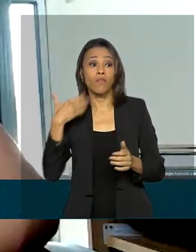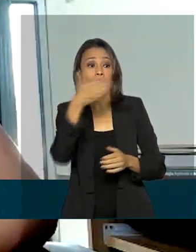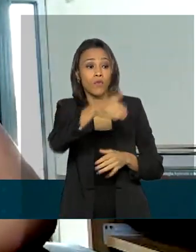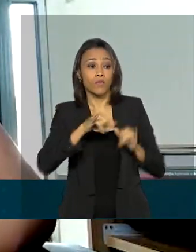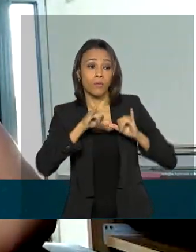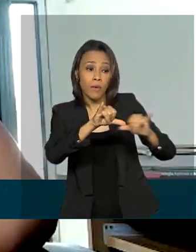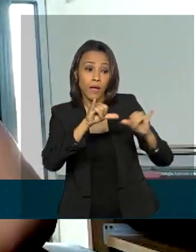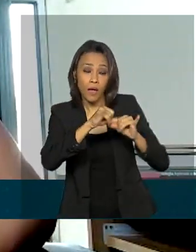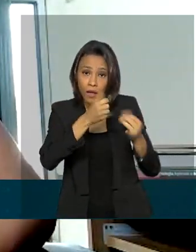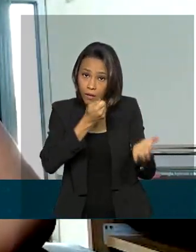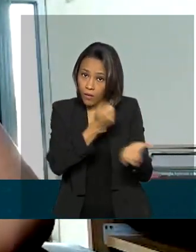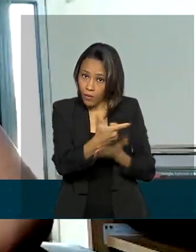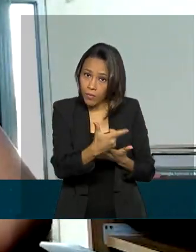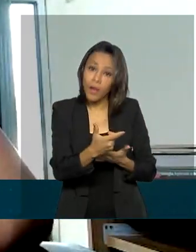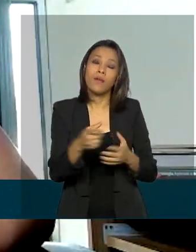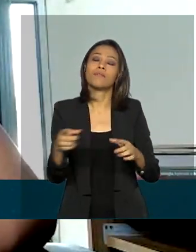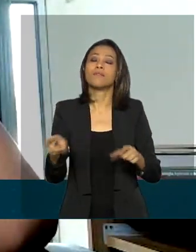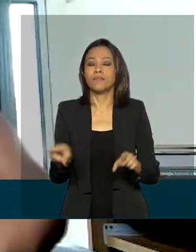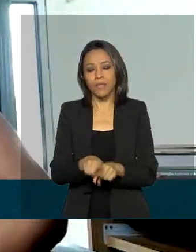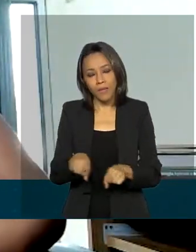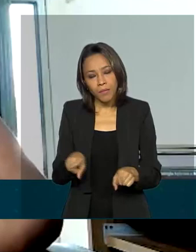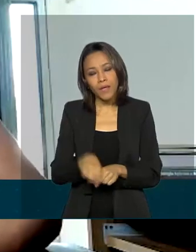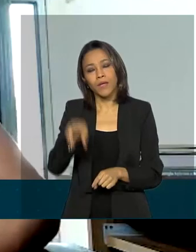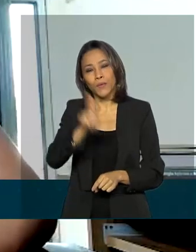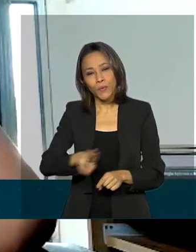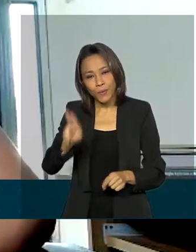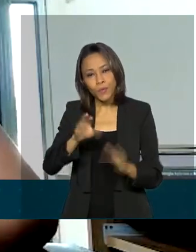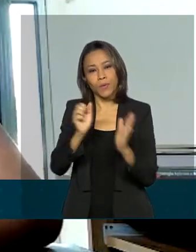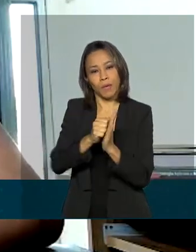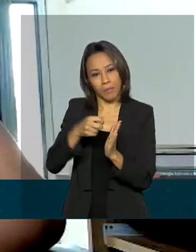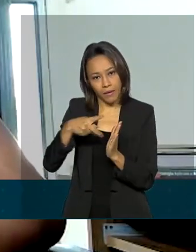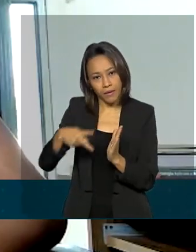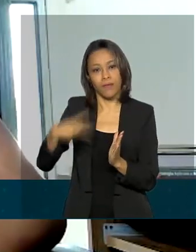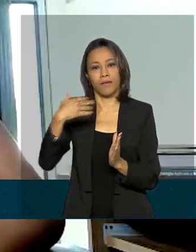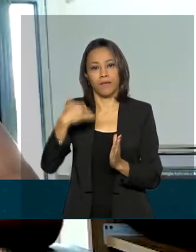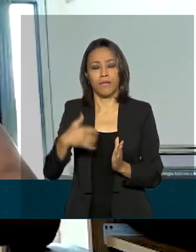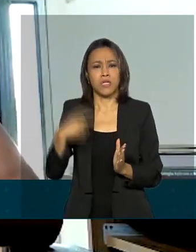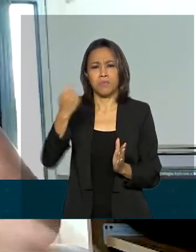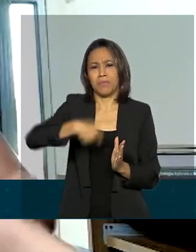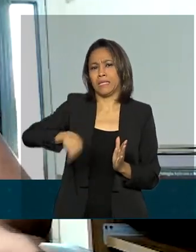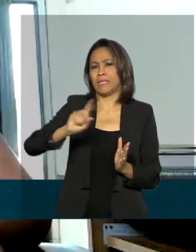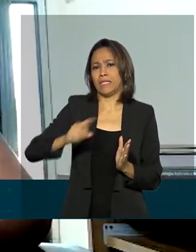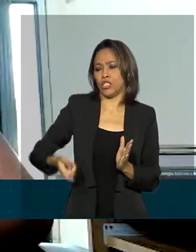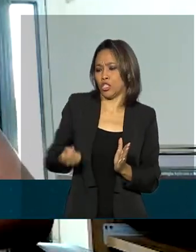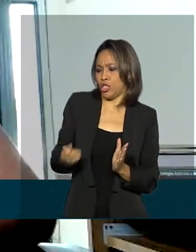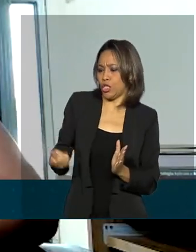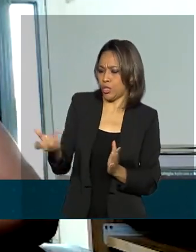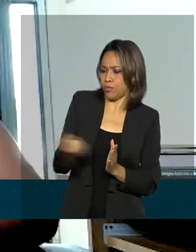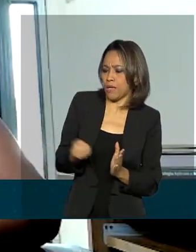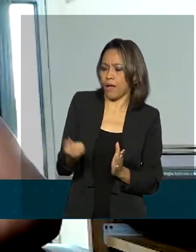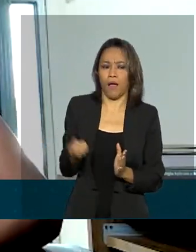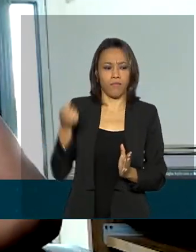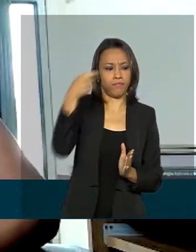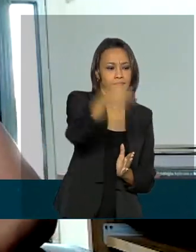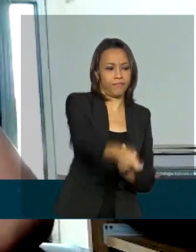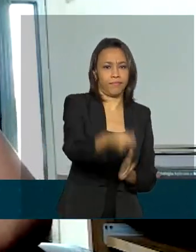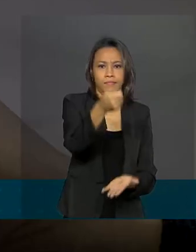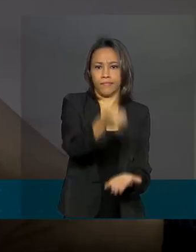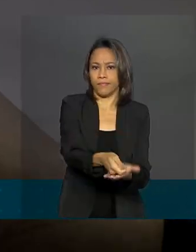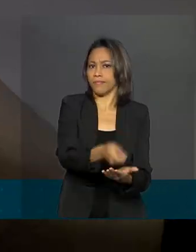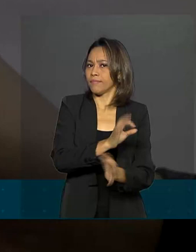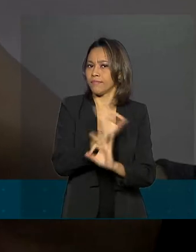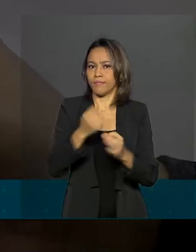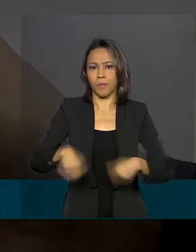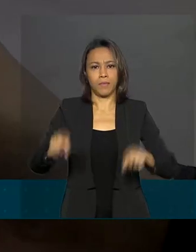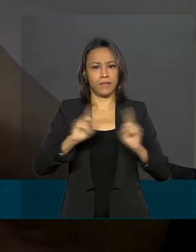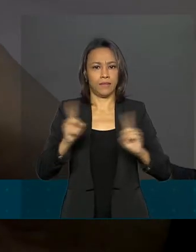fazer compras, eu também utilizo o Caixa Tem, eu não preciso tirar o dinheiro de lá para fazer as compras.